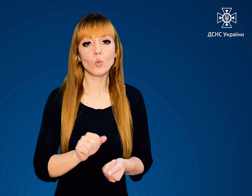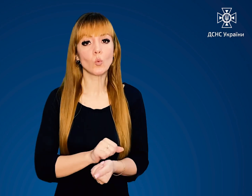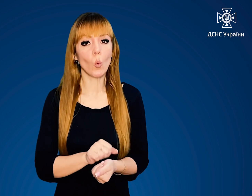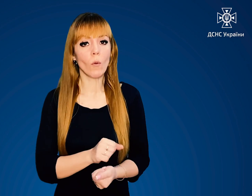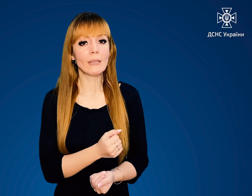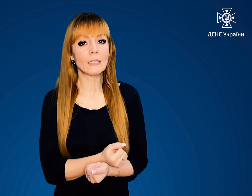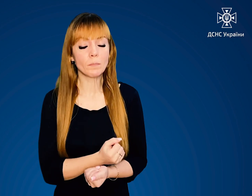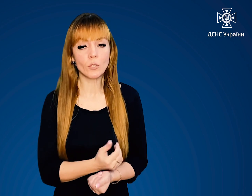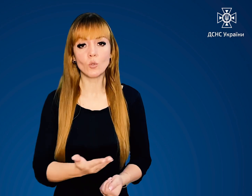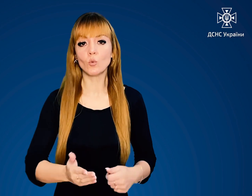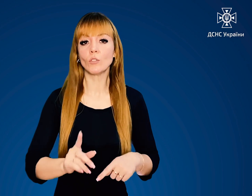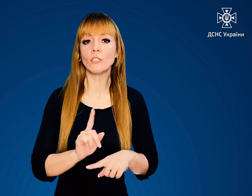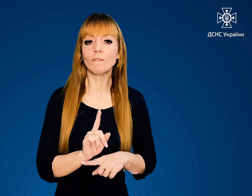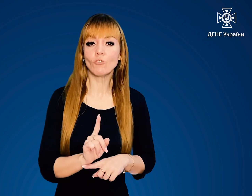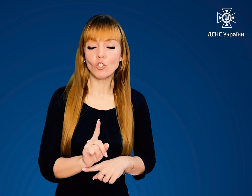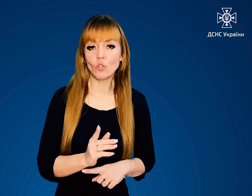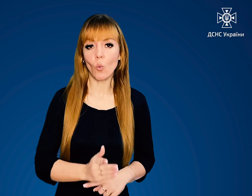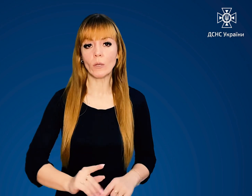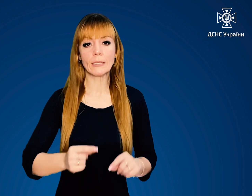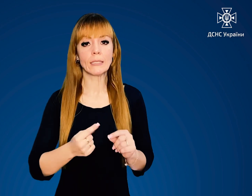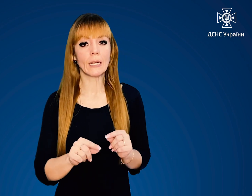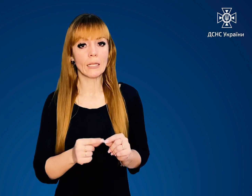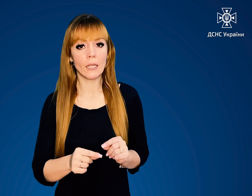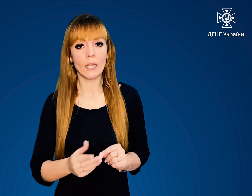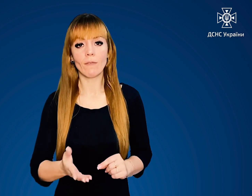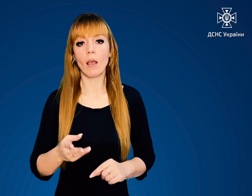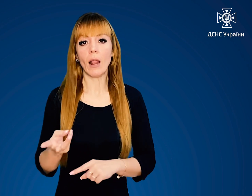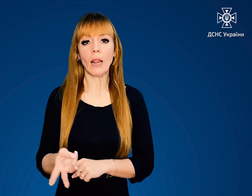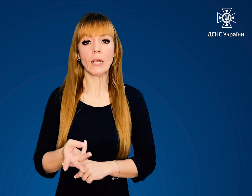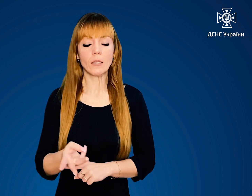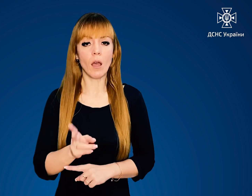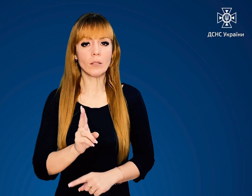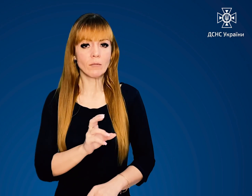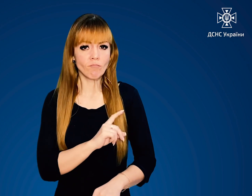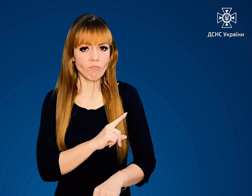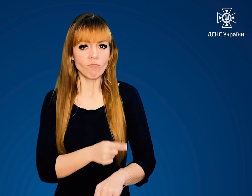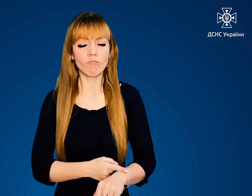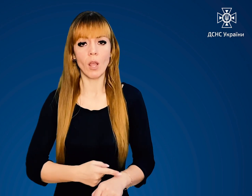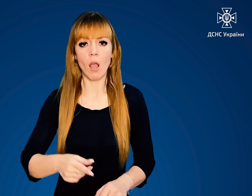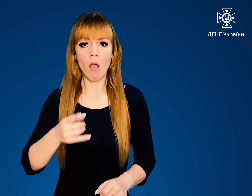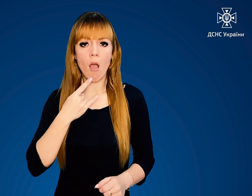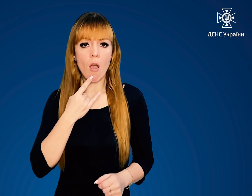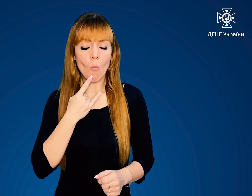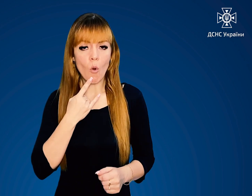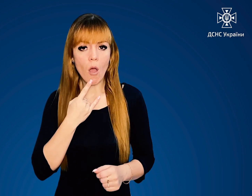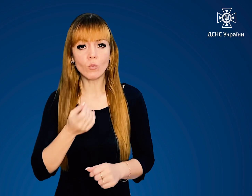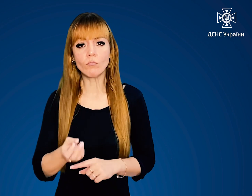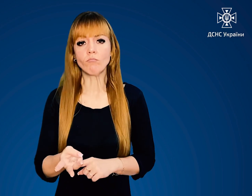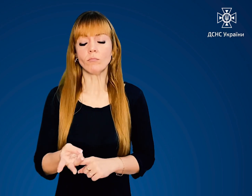упаковок сухого спирту, свічок та сірників. Ліхтар з потужним акумулятором